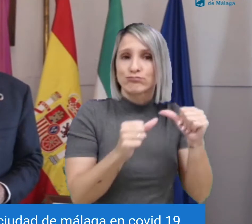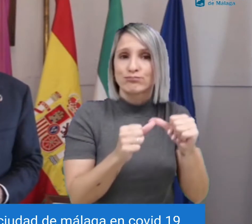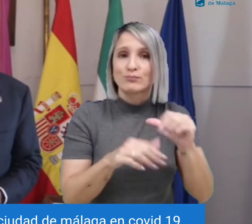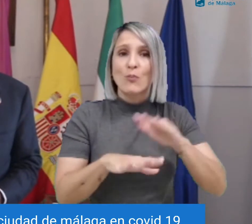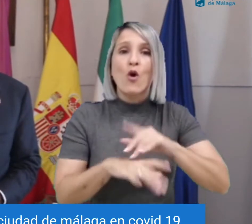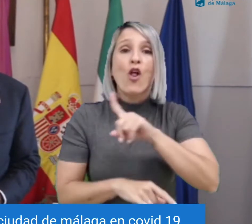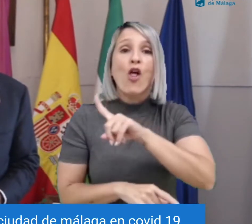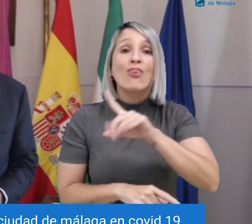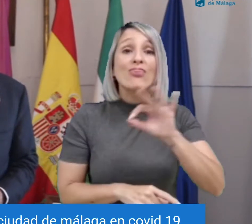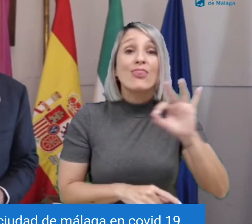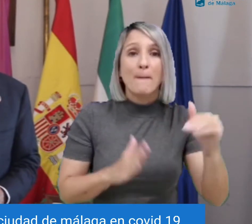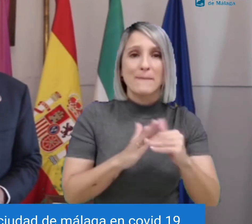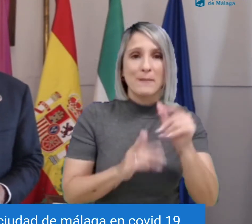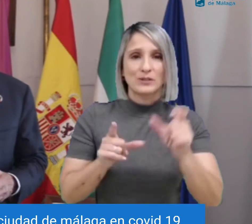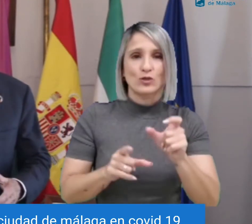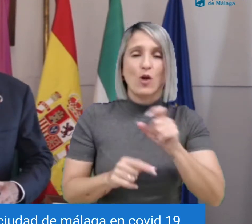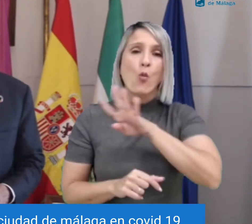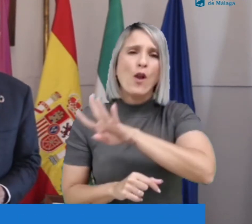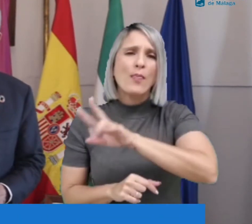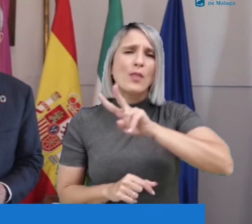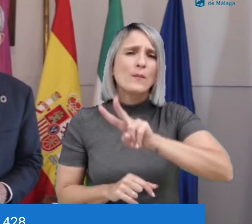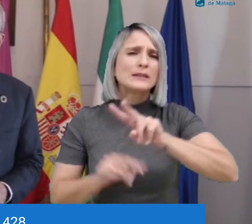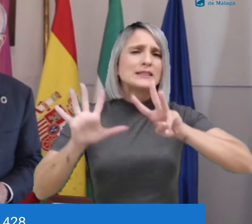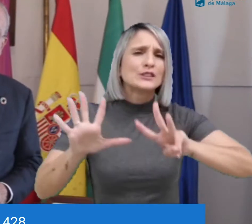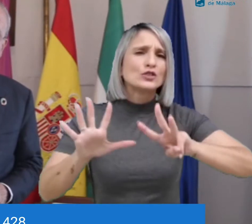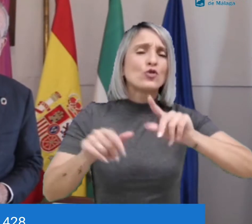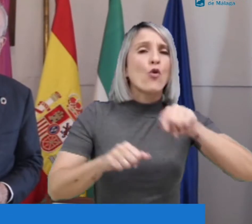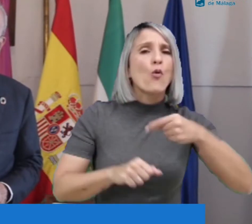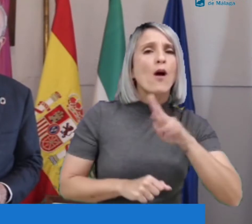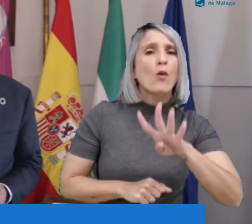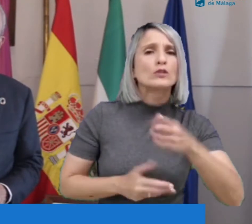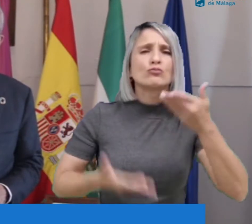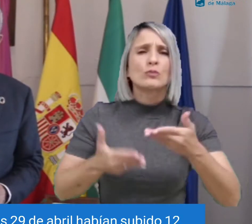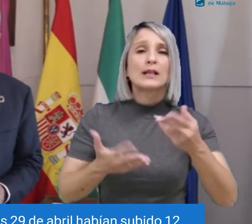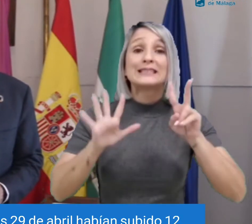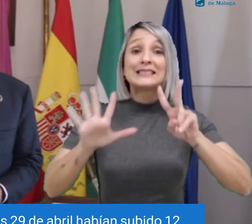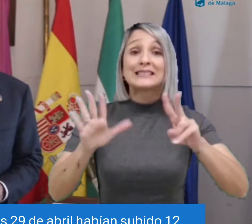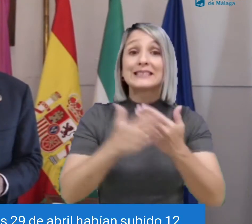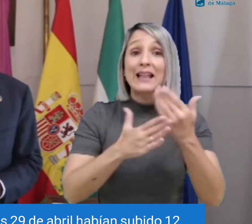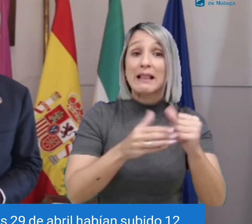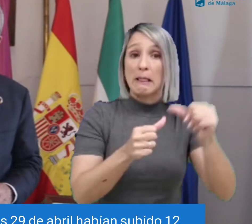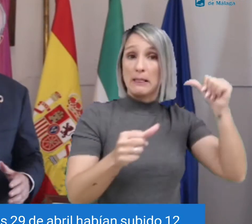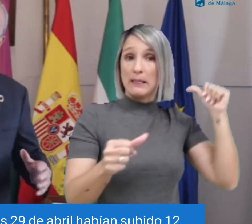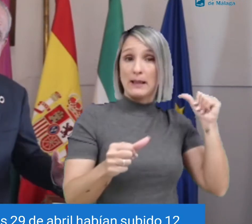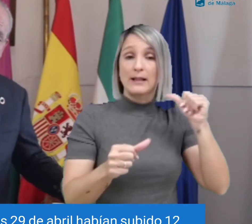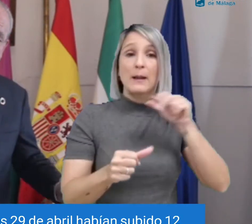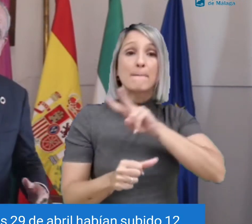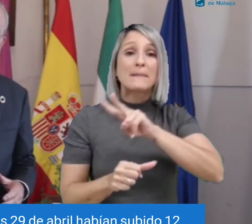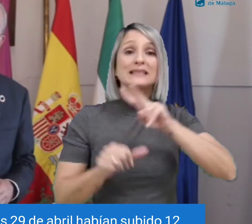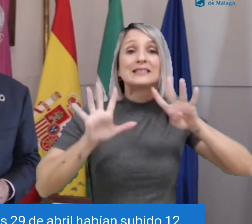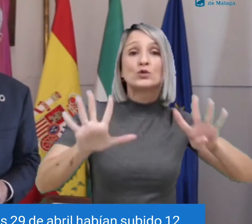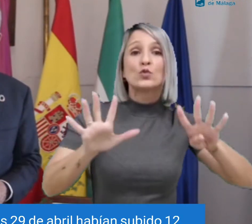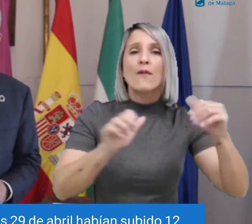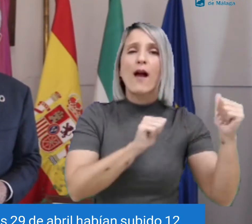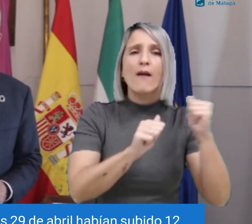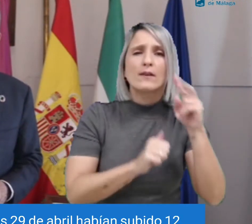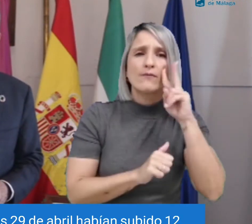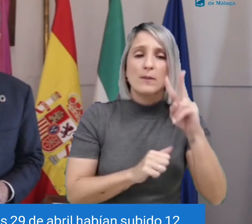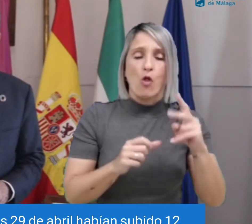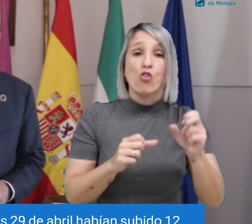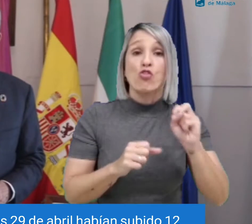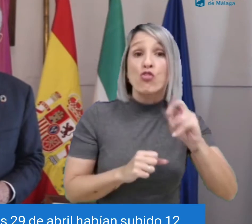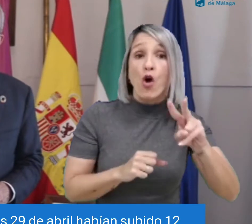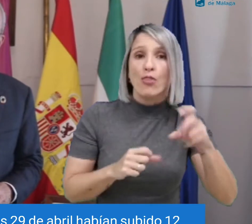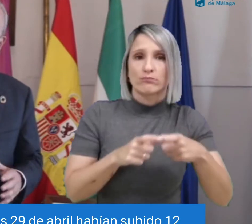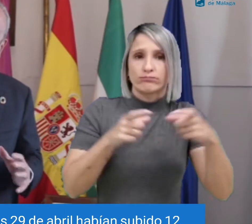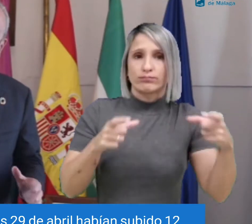por 6.000 habitantes en la ciudad de Málaga en COVID-19 eran 428,4. Comparados con 7 días antes, 21 de